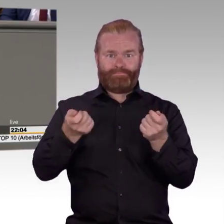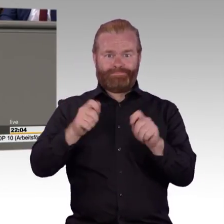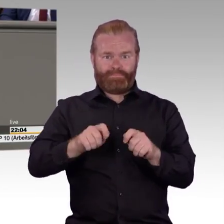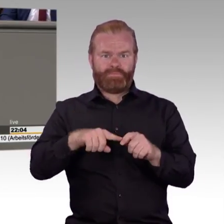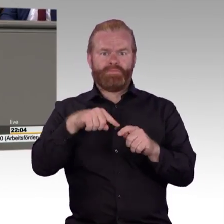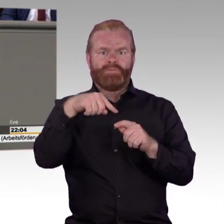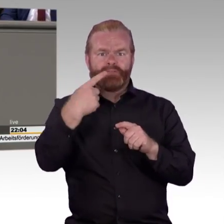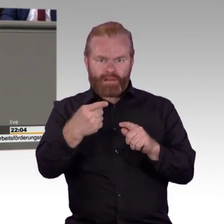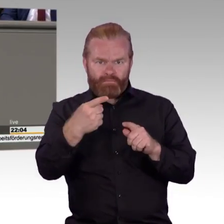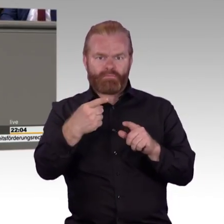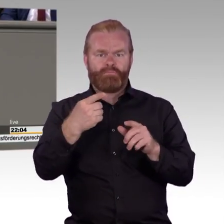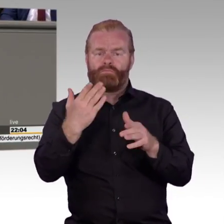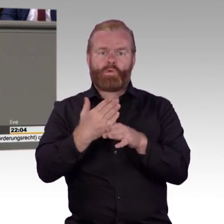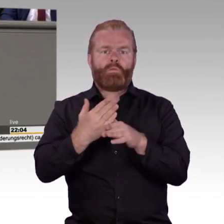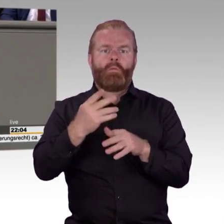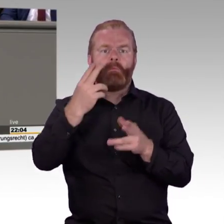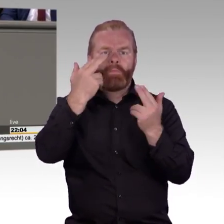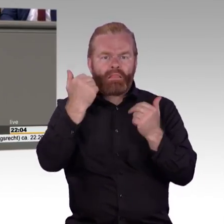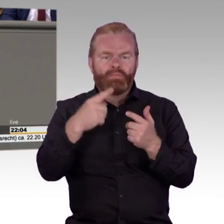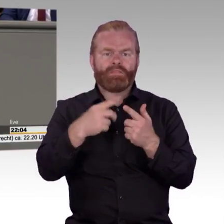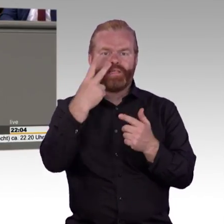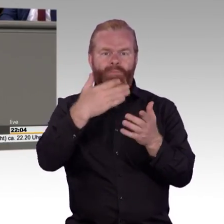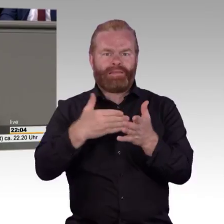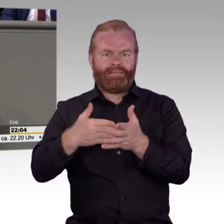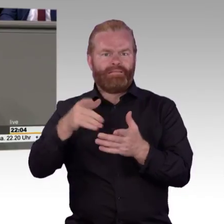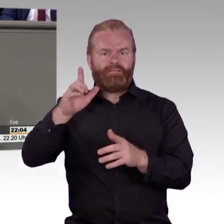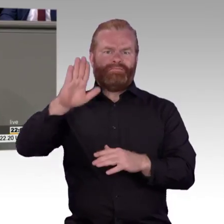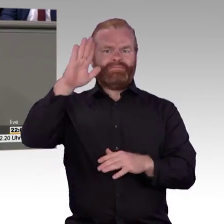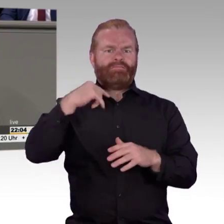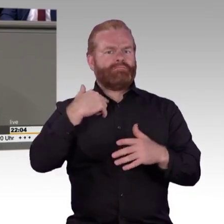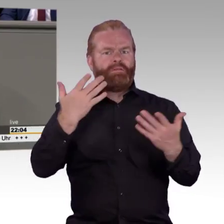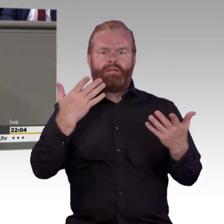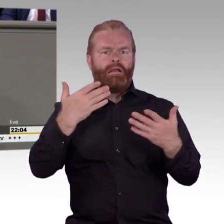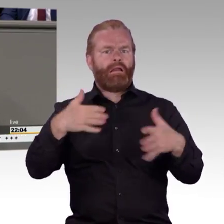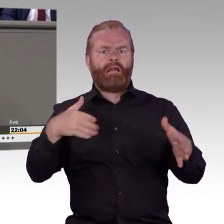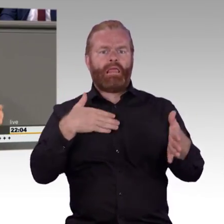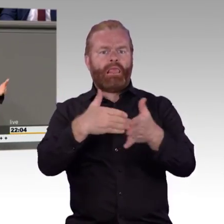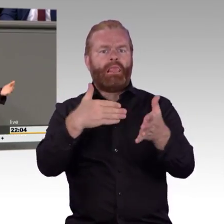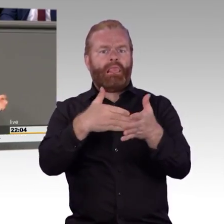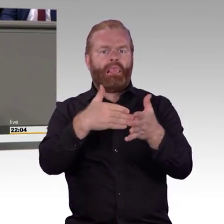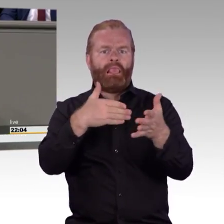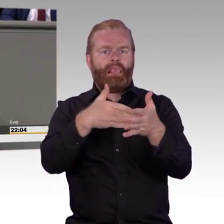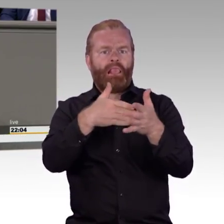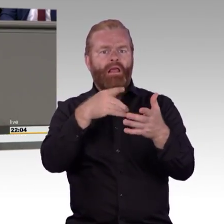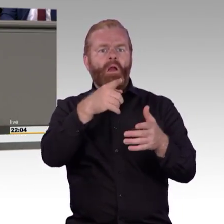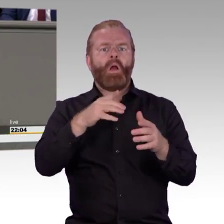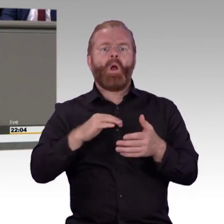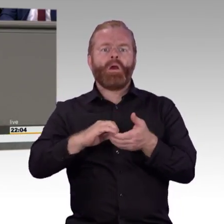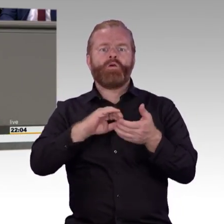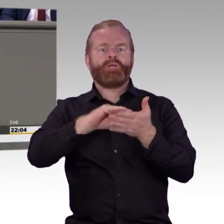Und das ist natürlich absolut peinlich und zeigt, wie sehr wir am Anfang stehen. Und ich stelle wirklich die Frage, ist das die gleichberechtigte Teilhabe, von